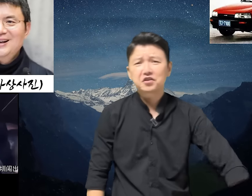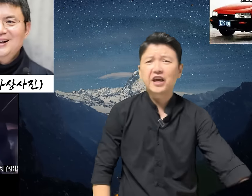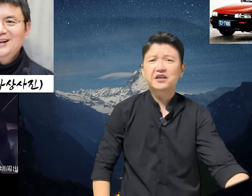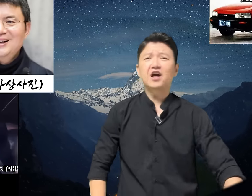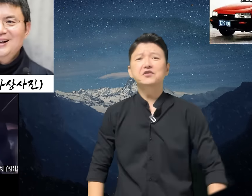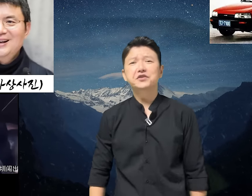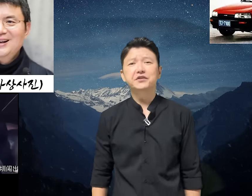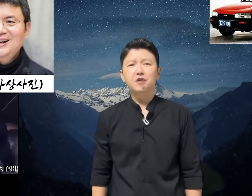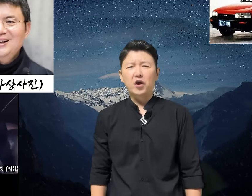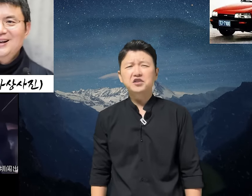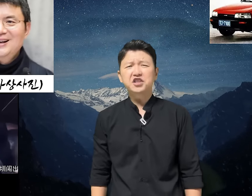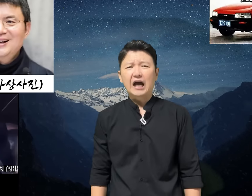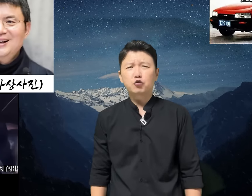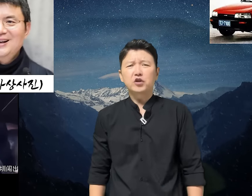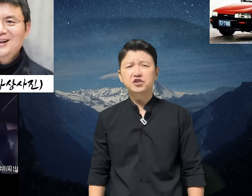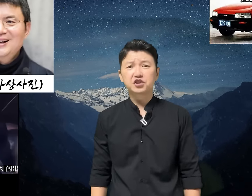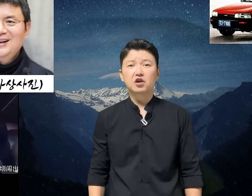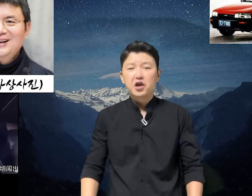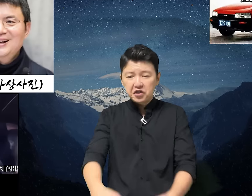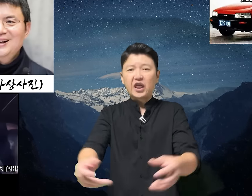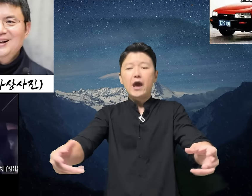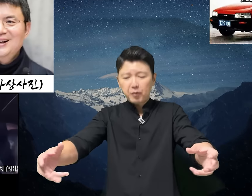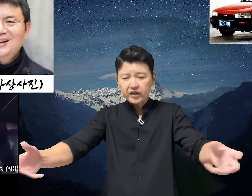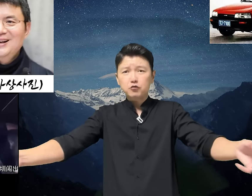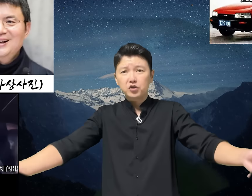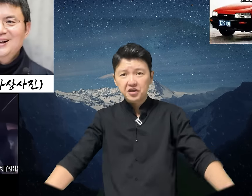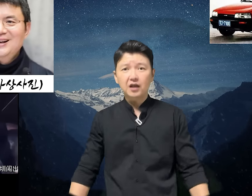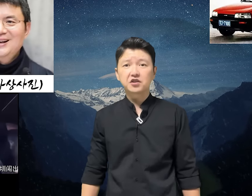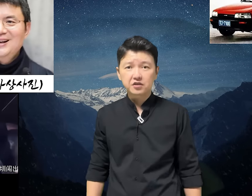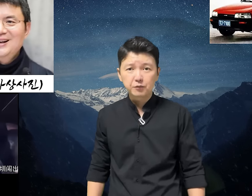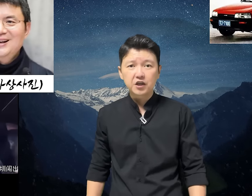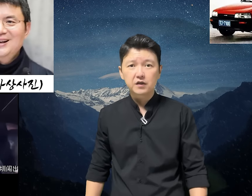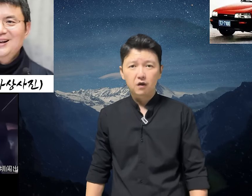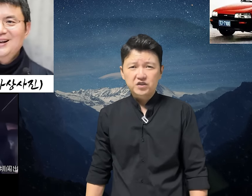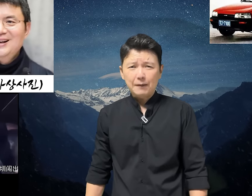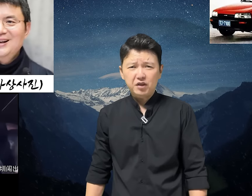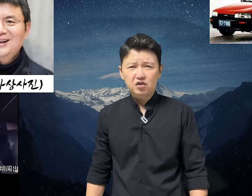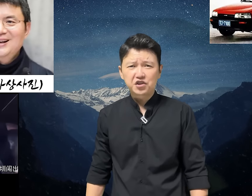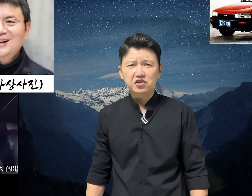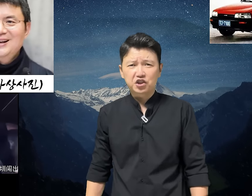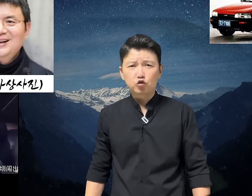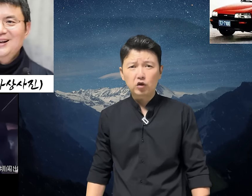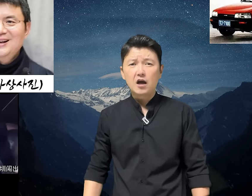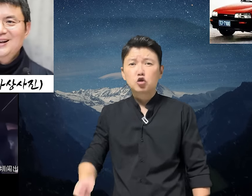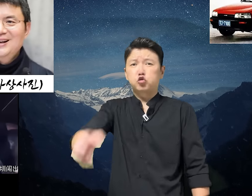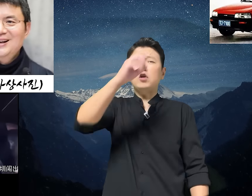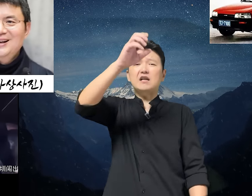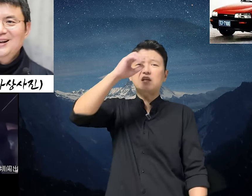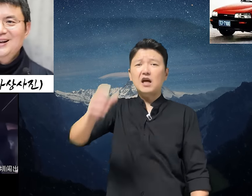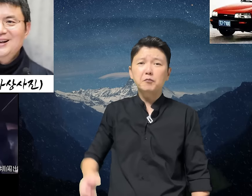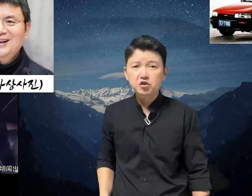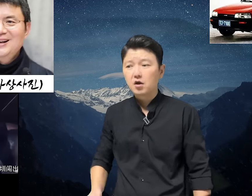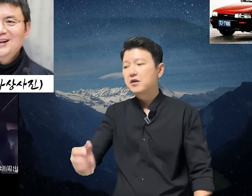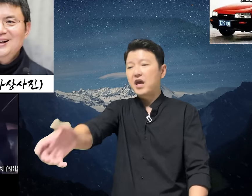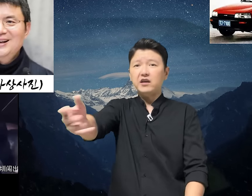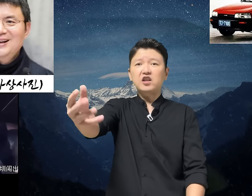얘기하는데 되는지 안 되는지는 이 대봐야 되는 게 아니겠습니까? 어차피 그 제 친구랑 술 한 잔 하면서 얘기나